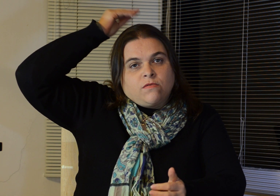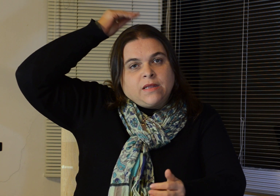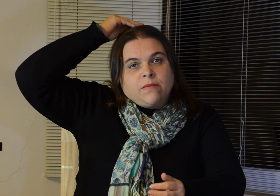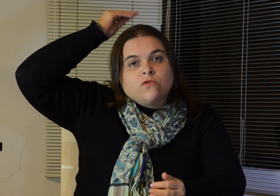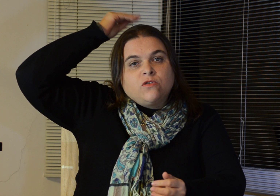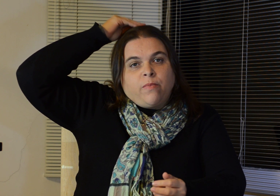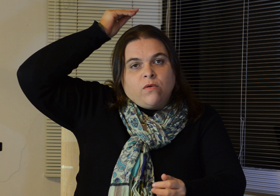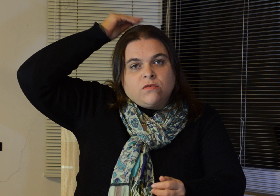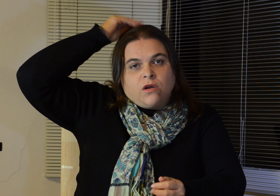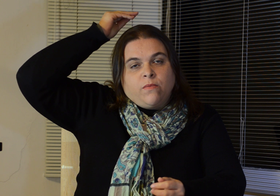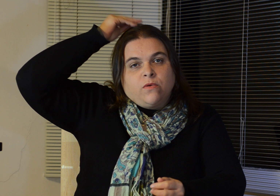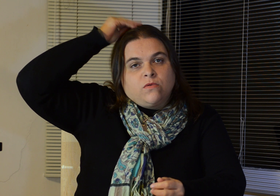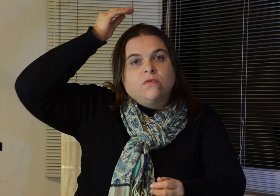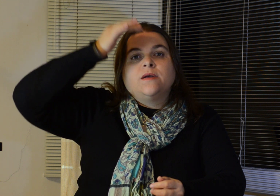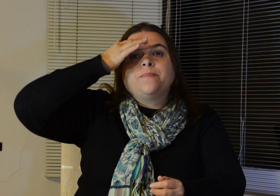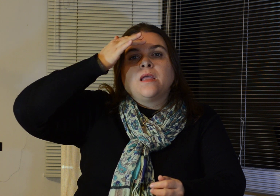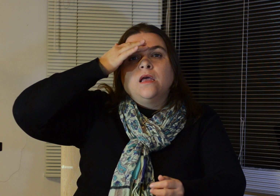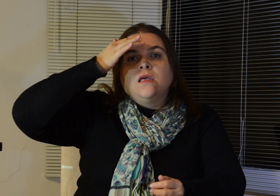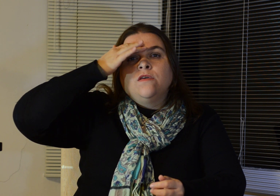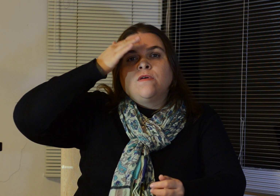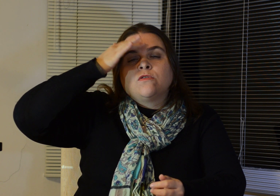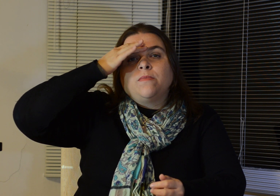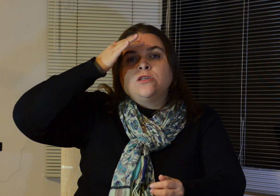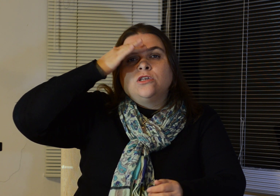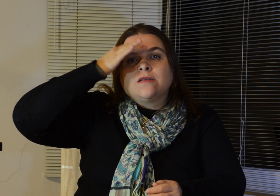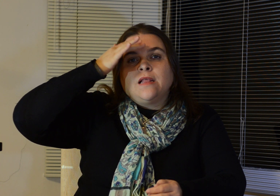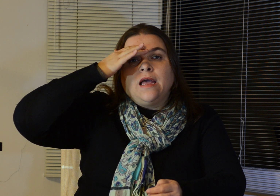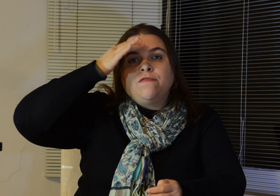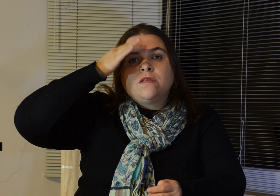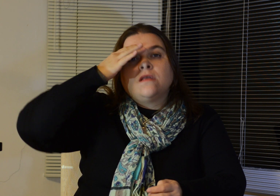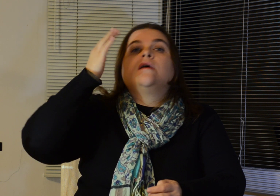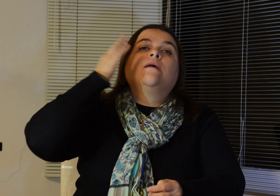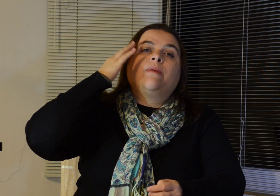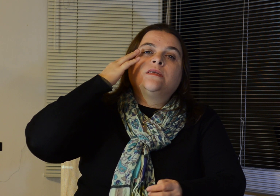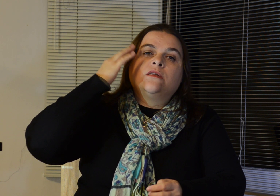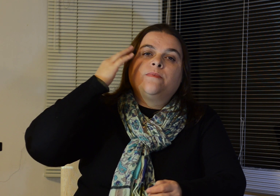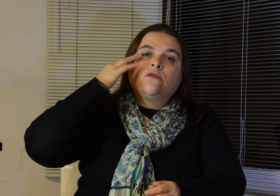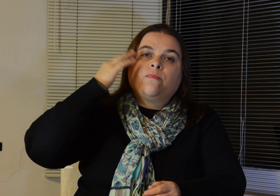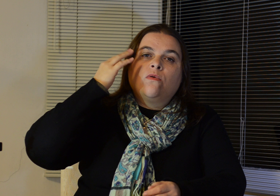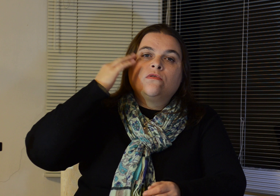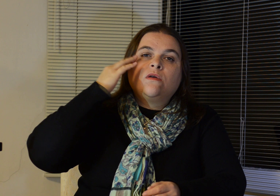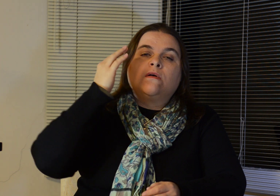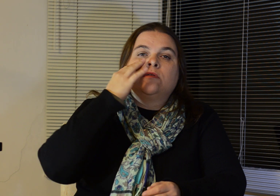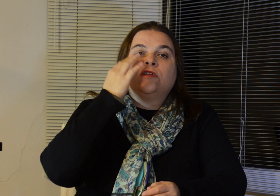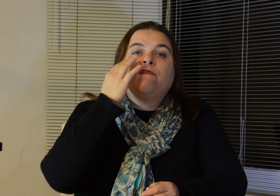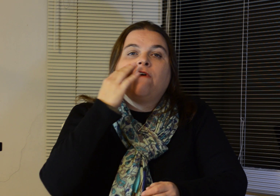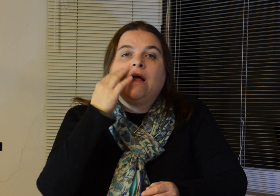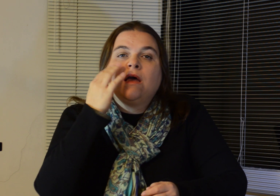batemos nos pontos de acupuntura, e vamos com batidinhas leves, passando pelos pontos, enquanto a gente fala